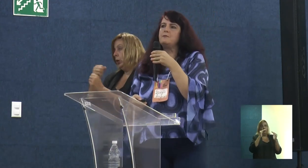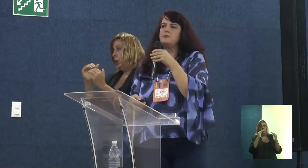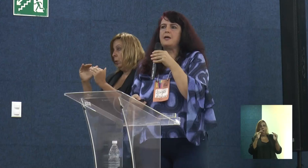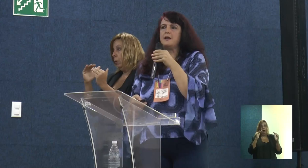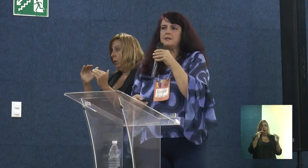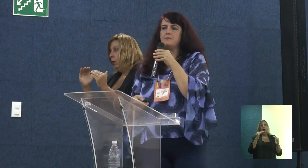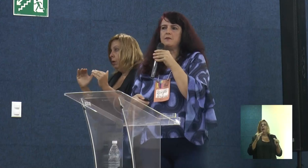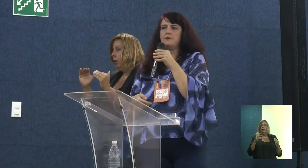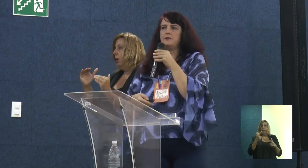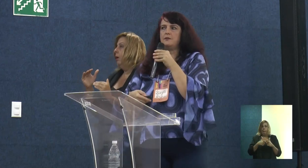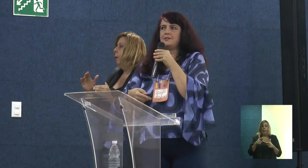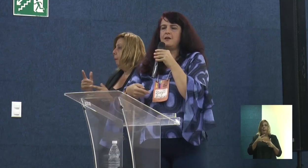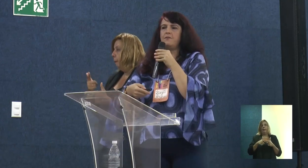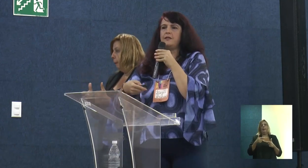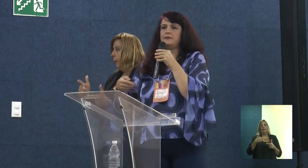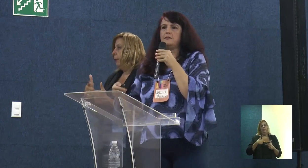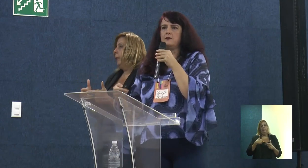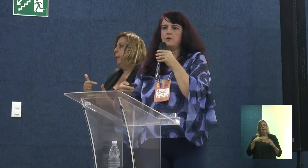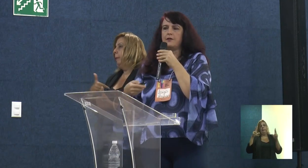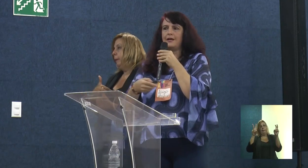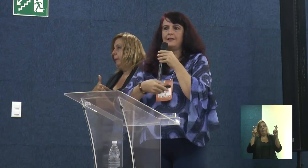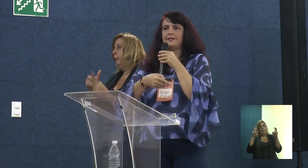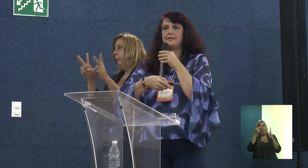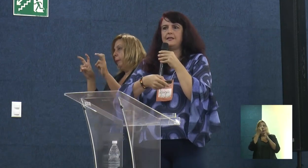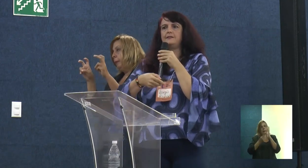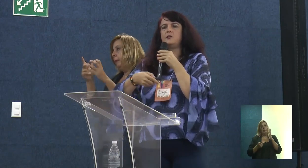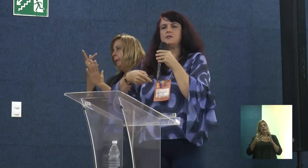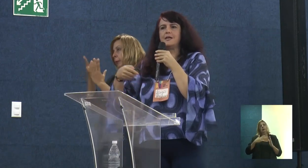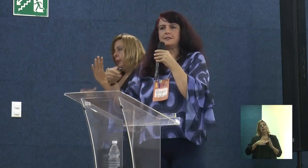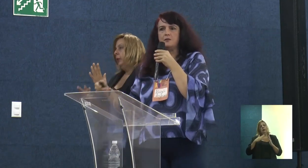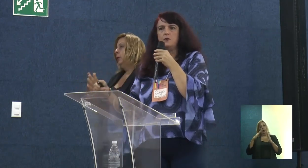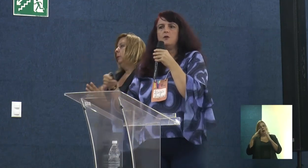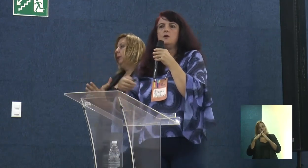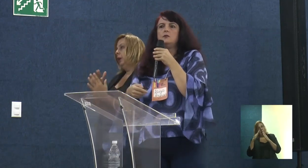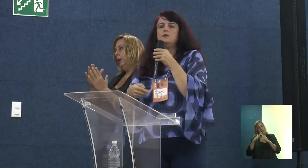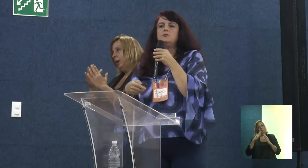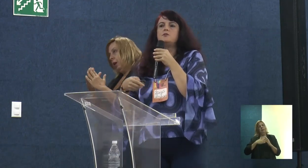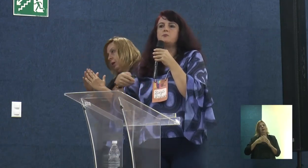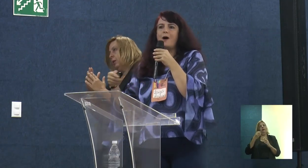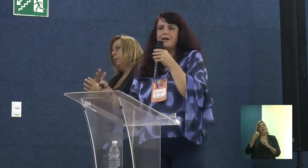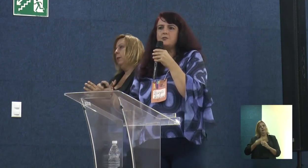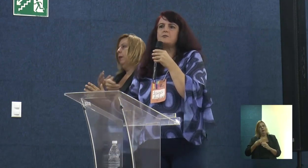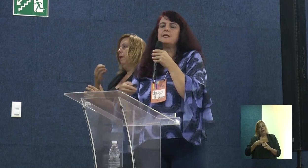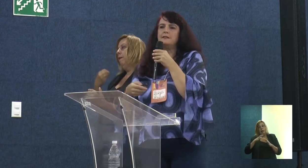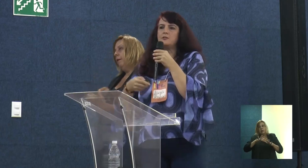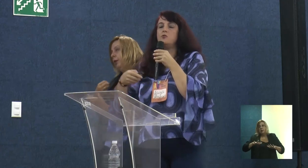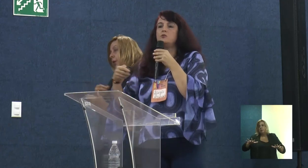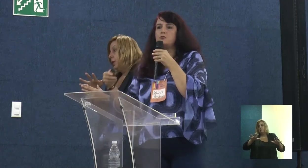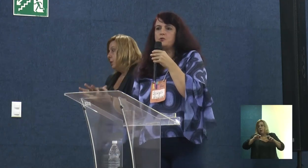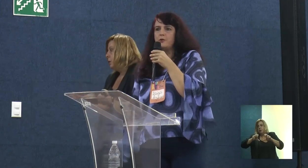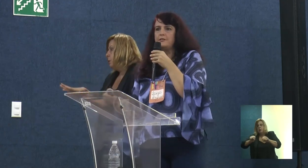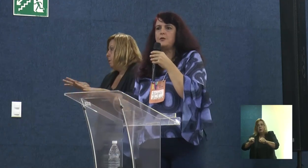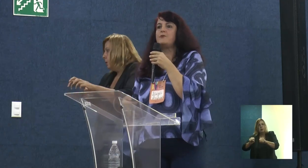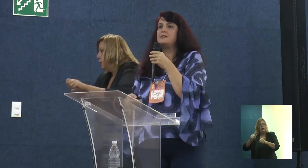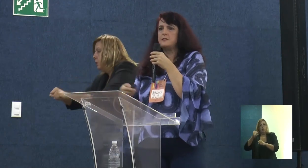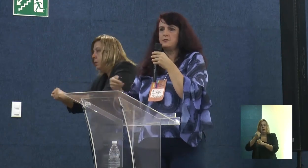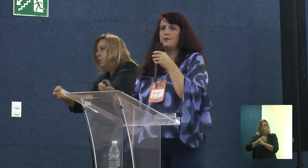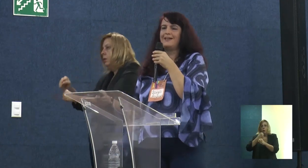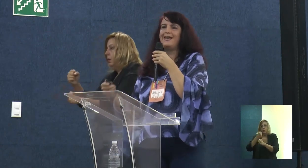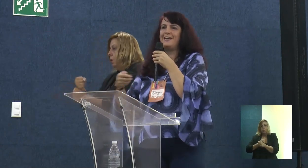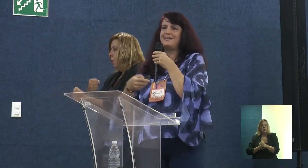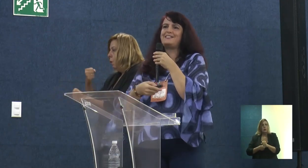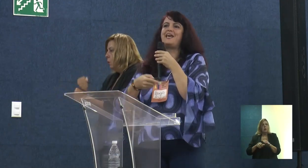um dos problemas do Minha Casa Minha Vida já enfrentando agora essa deterioração dos espaços, das construções que